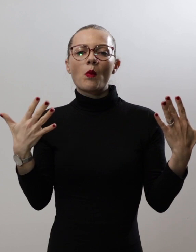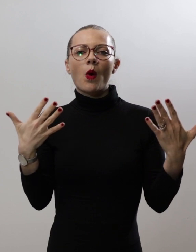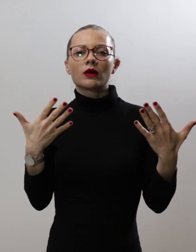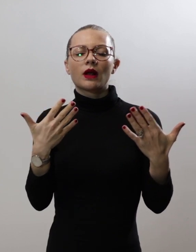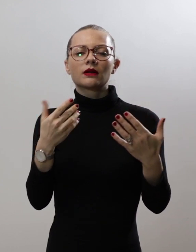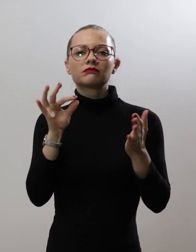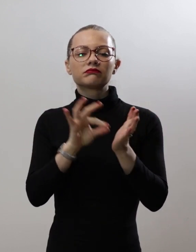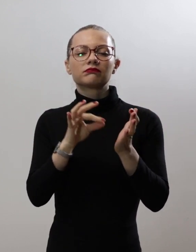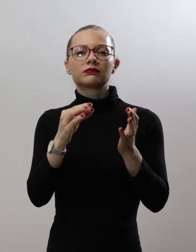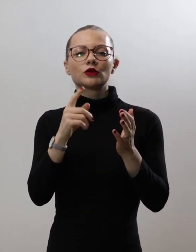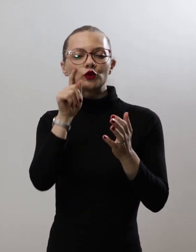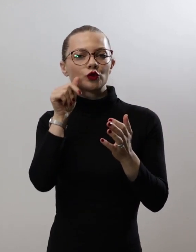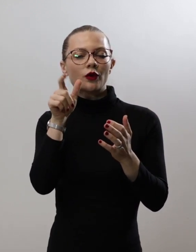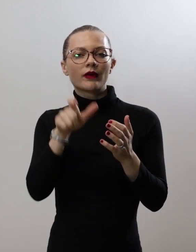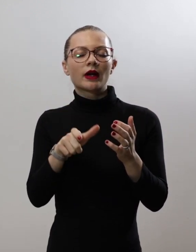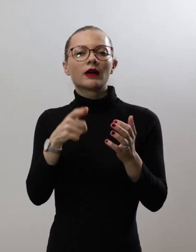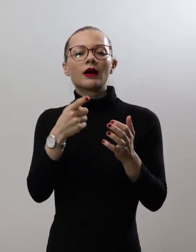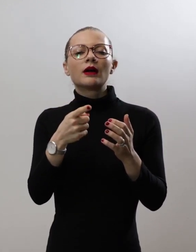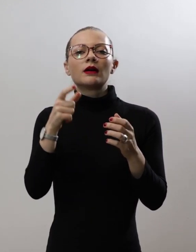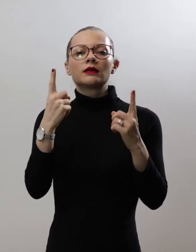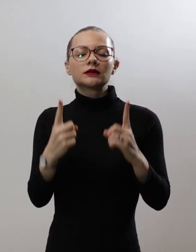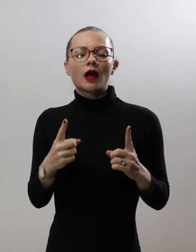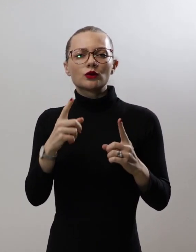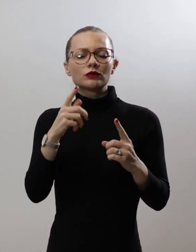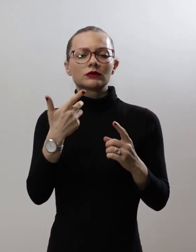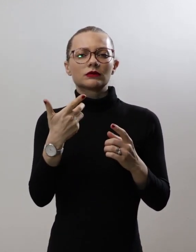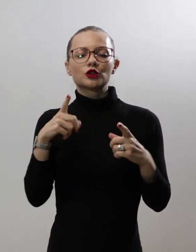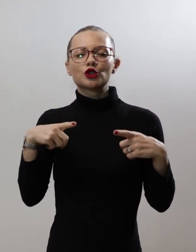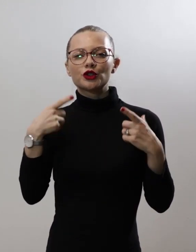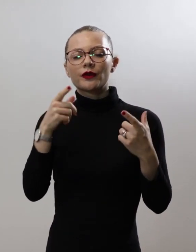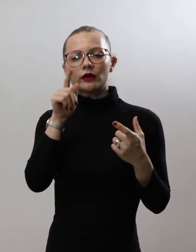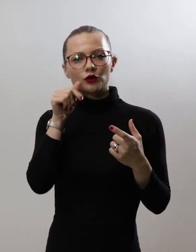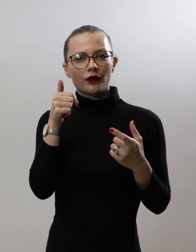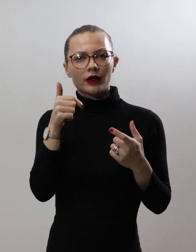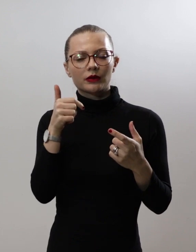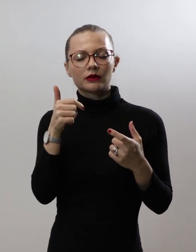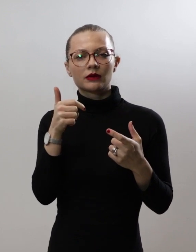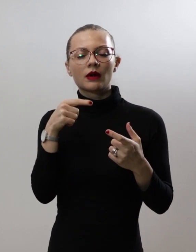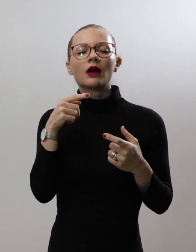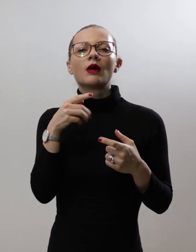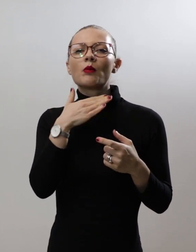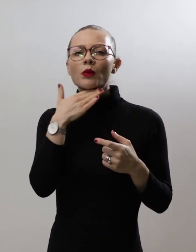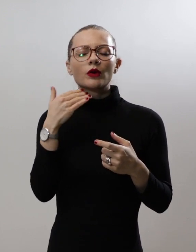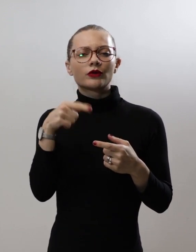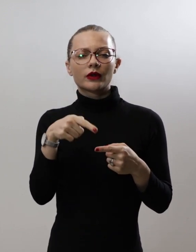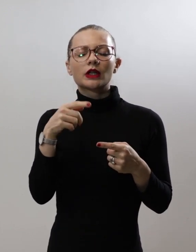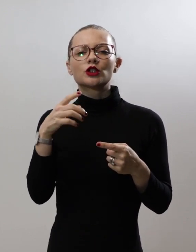означува и неговиот статус во заедницата во кој живеја. Многу те женски керамички фигурини,